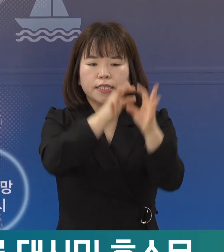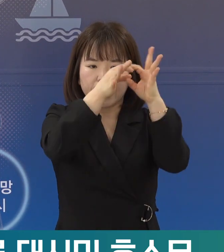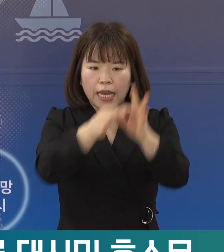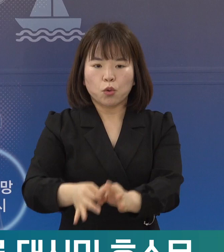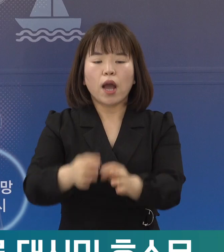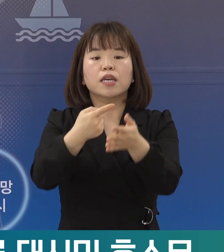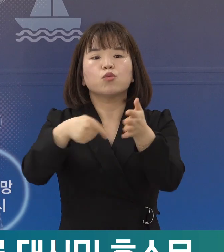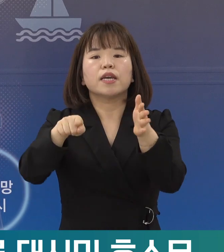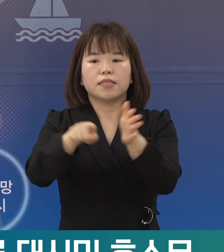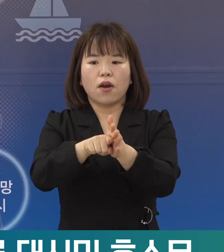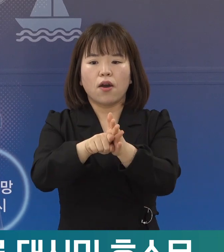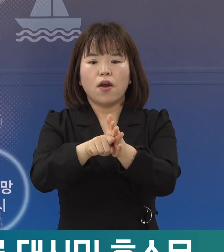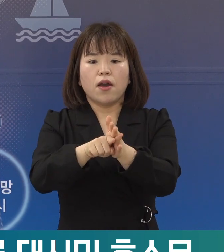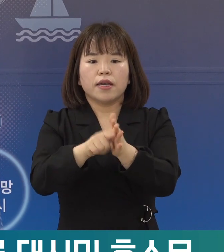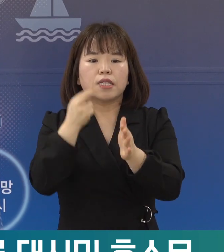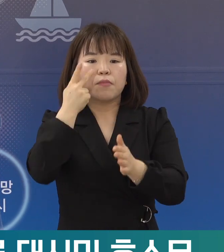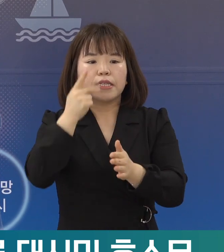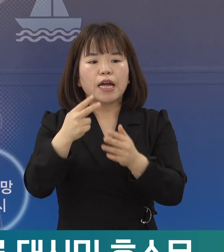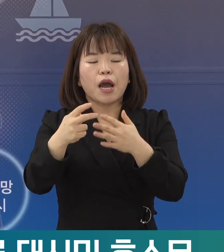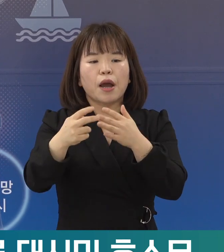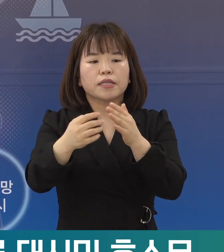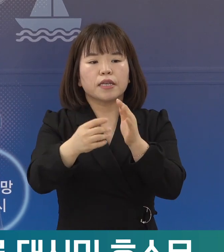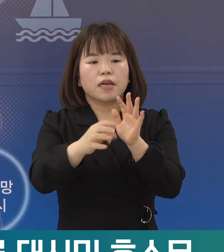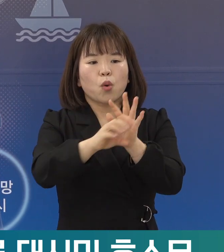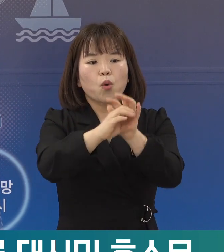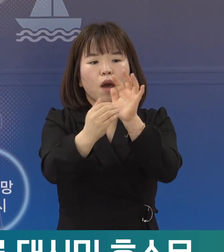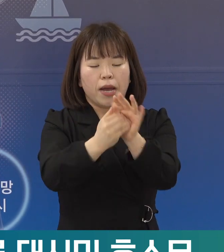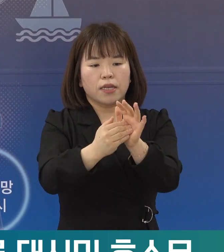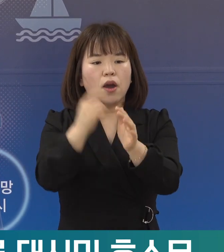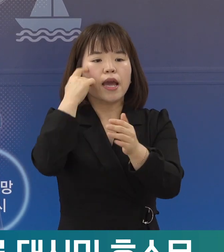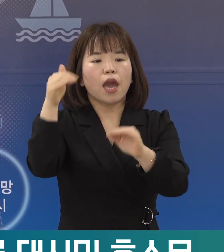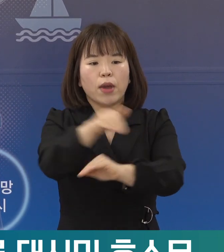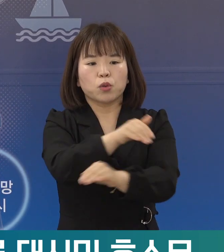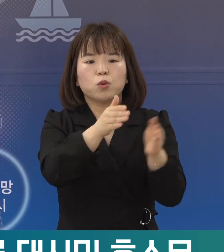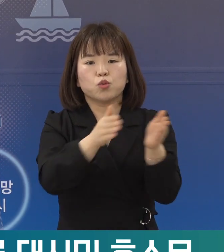유지하기 위한 비상방역 계획도 마련하였습니다.